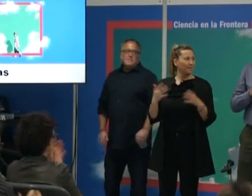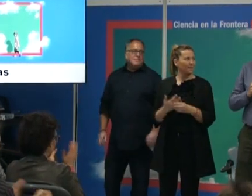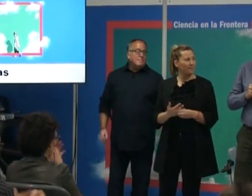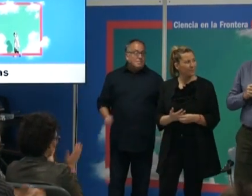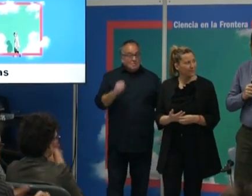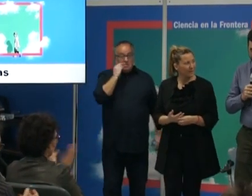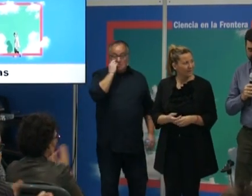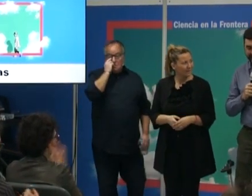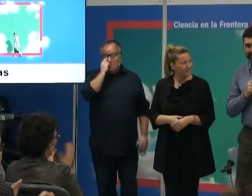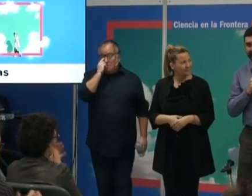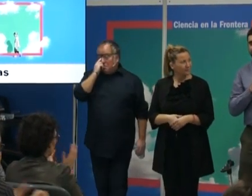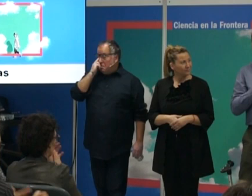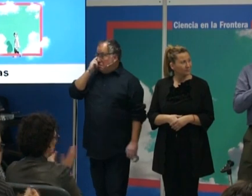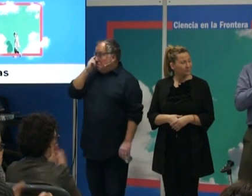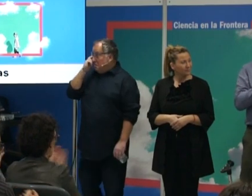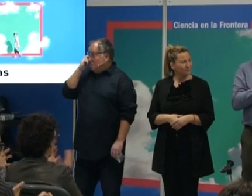Gracias. Gracias.